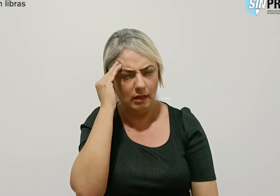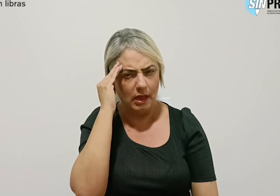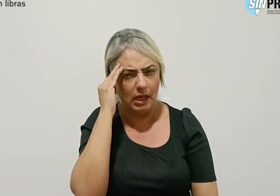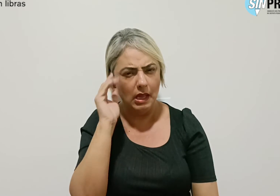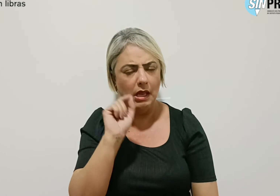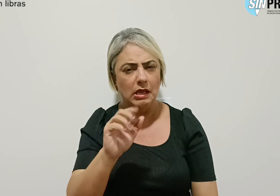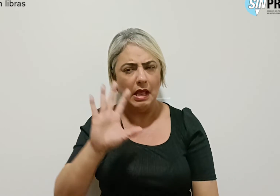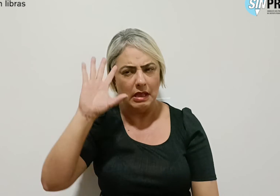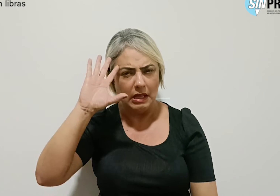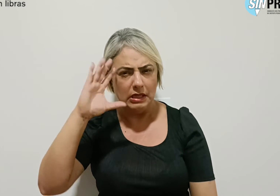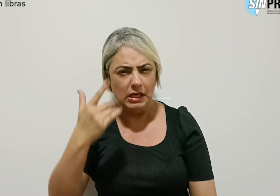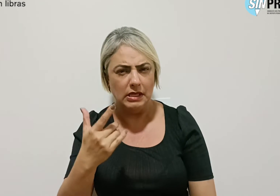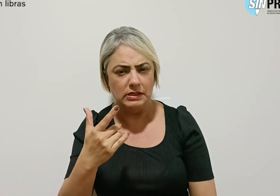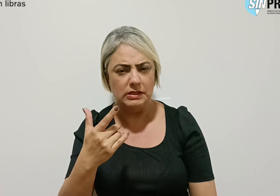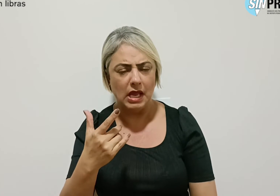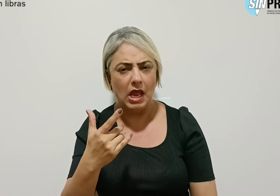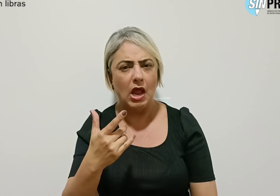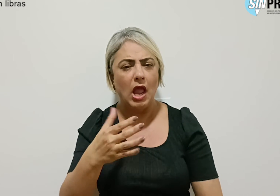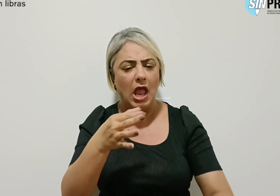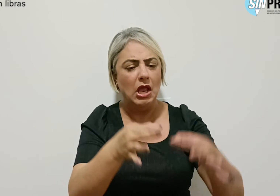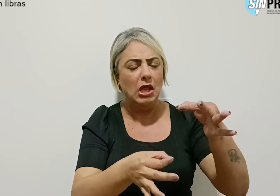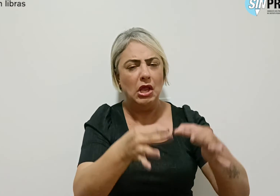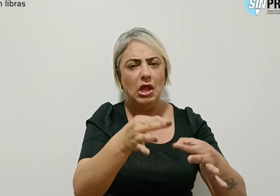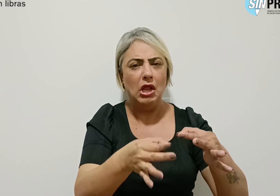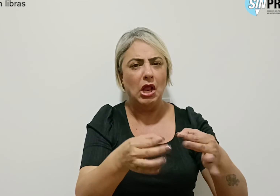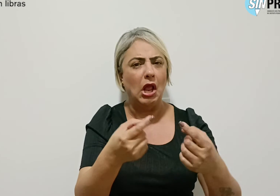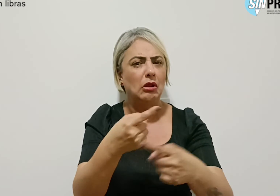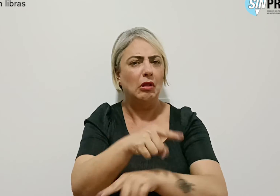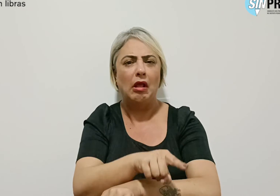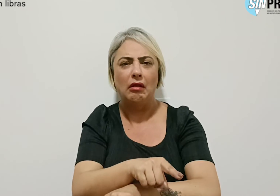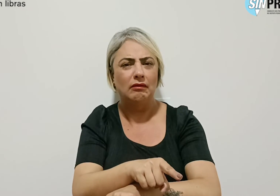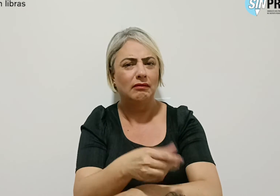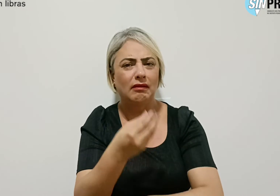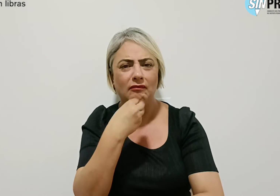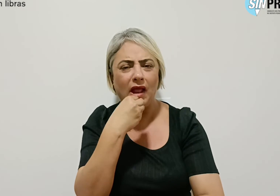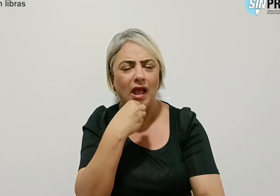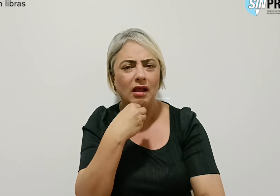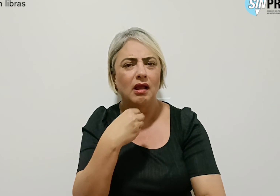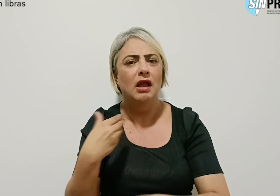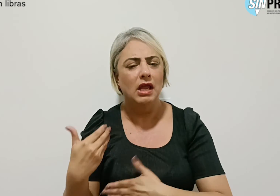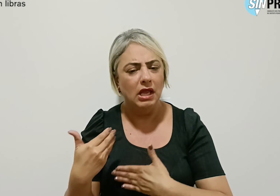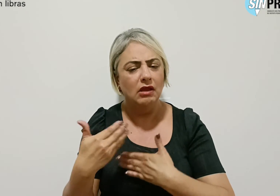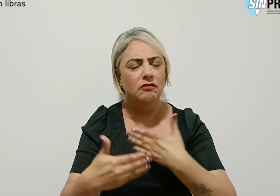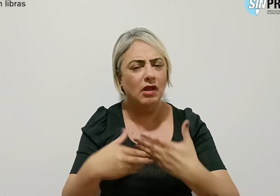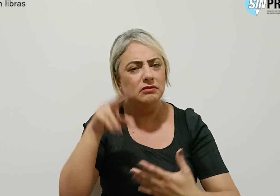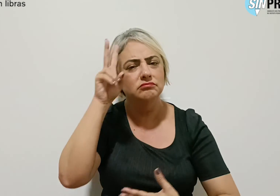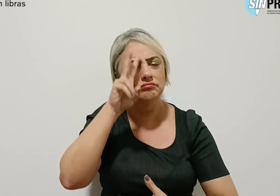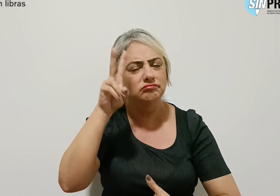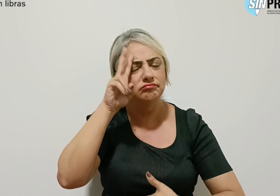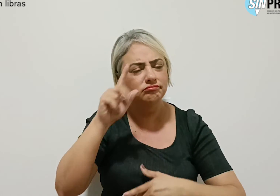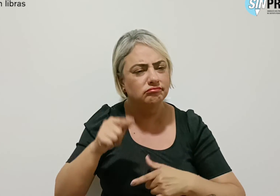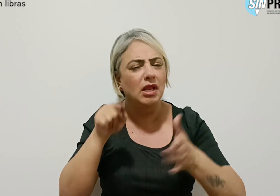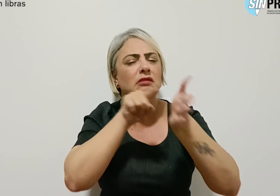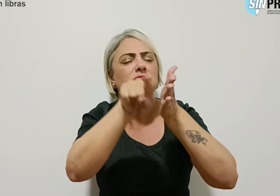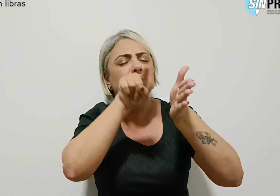decisão é juridicamente inconsistente e vem historicamente questionando na